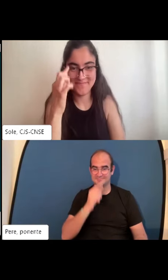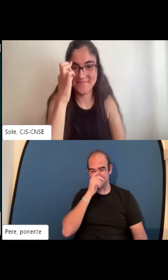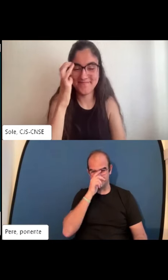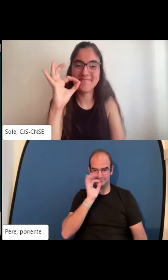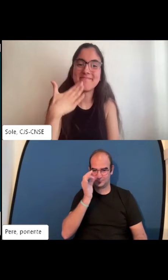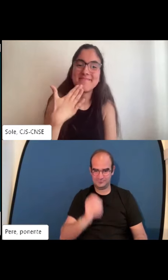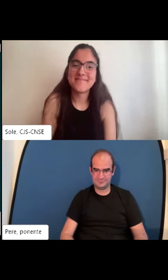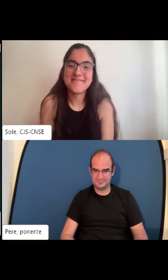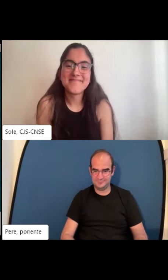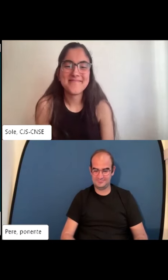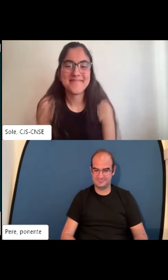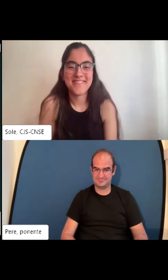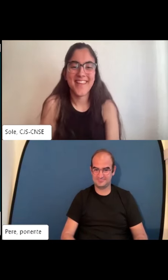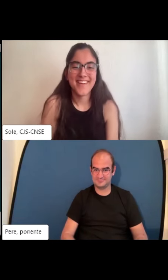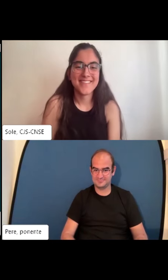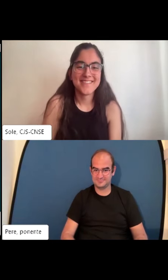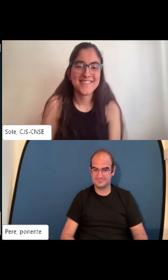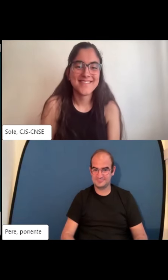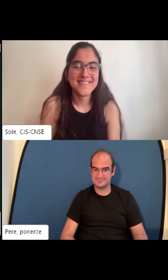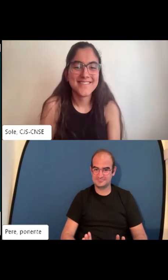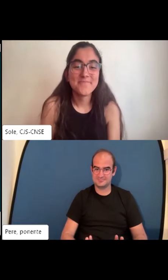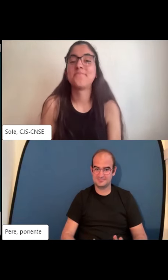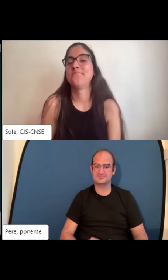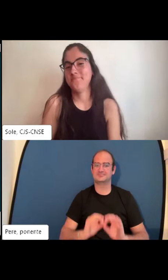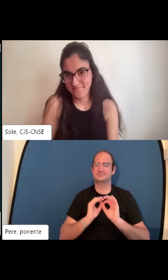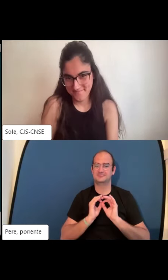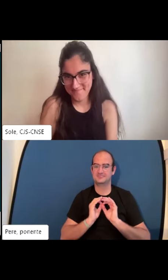posteriormente a hacer estos test y ya te contaré qué tal me ha ido luego te cuento